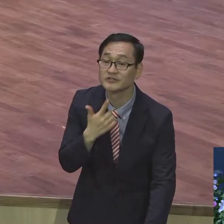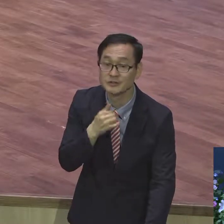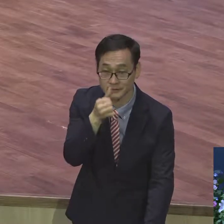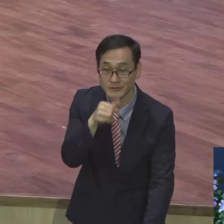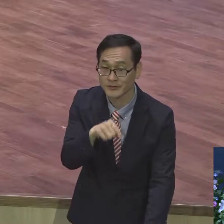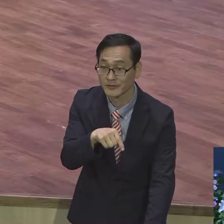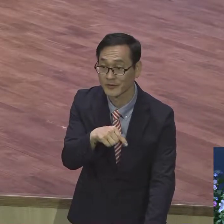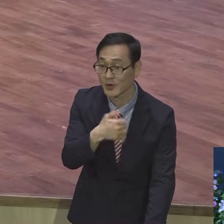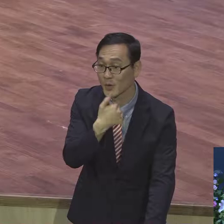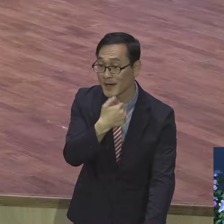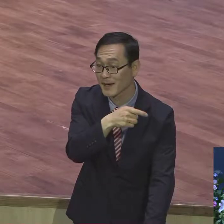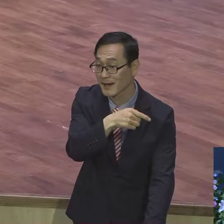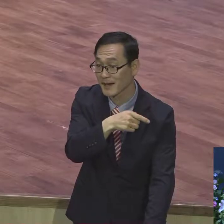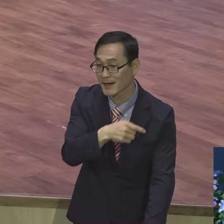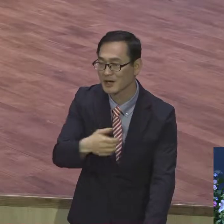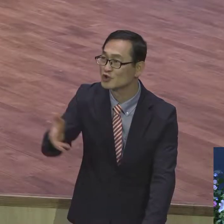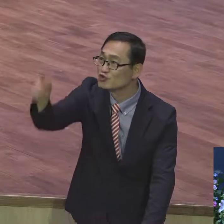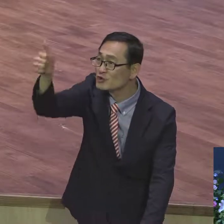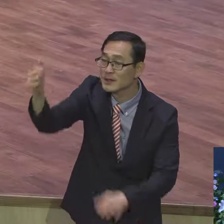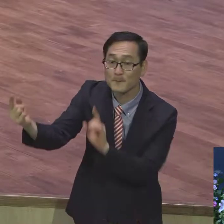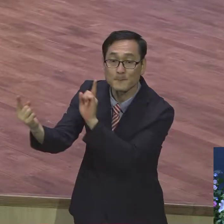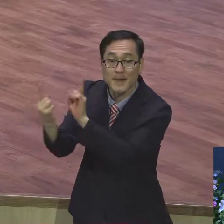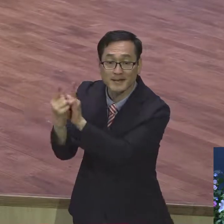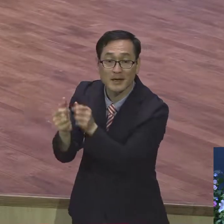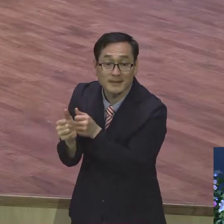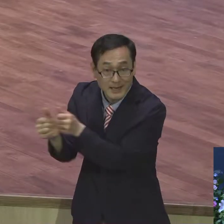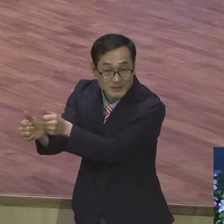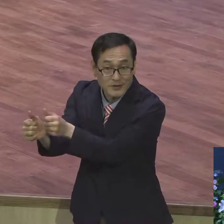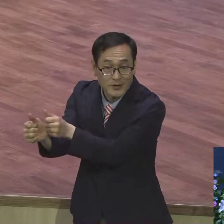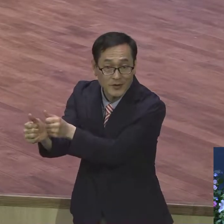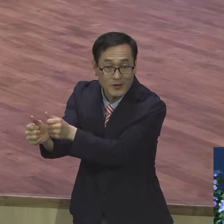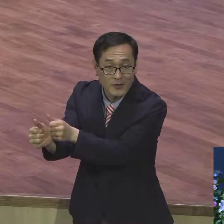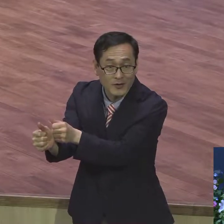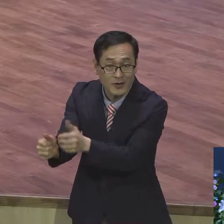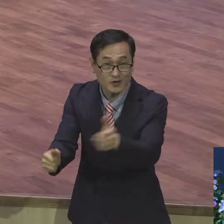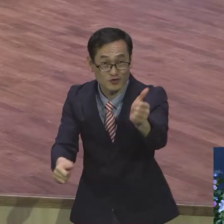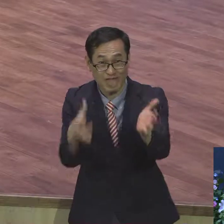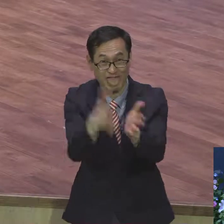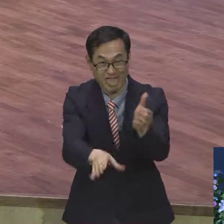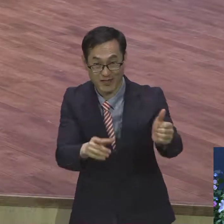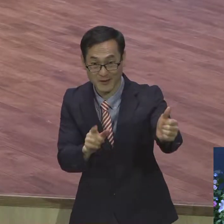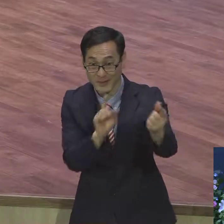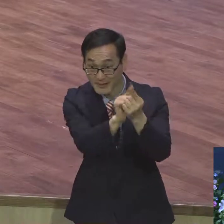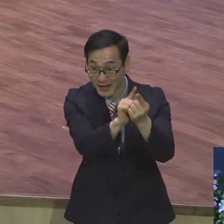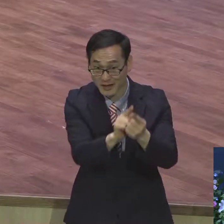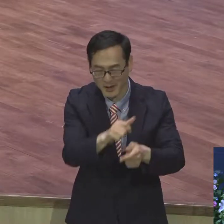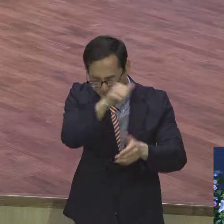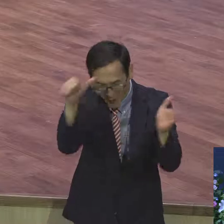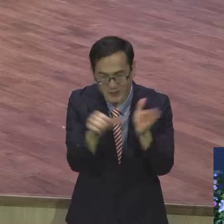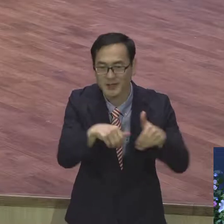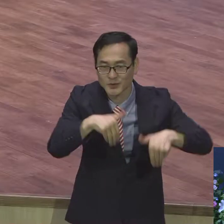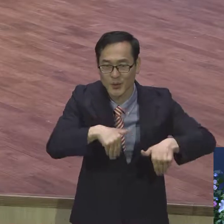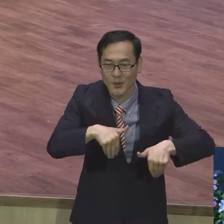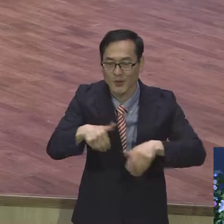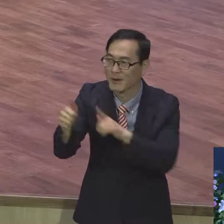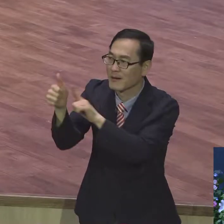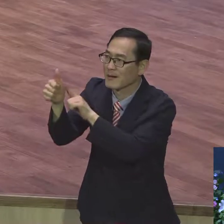주인을 누굴 만나느냐 주인의 선택에 따라서 신변